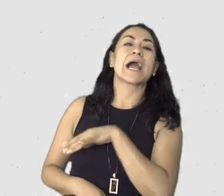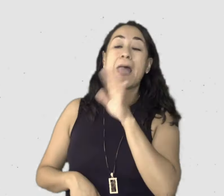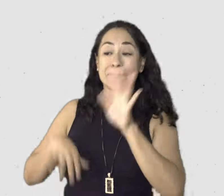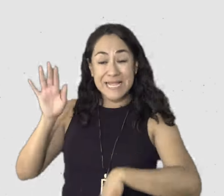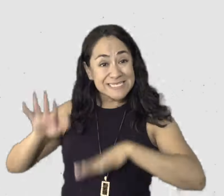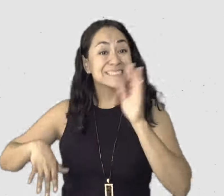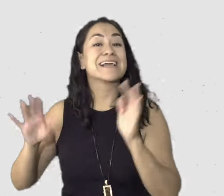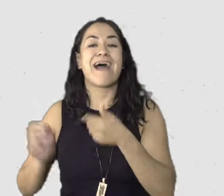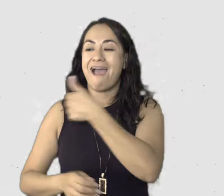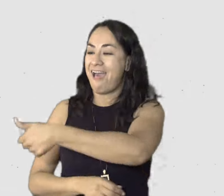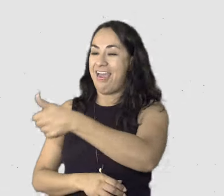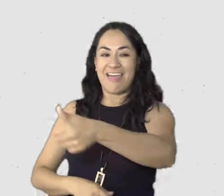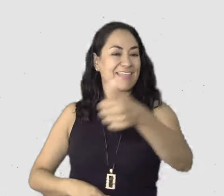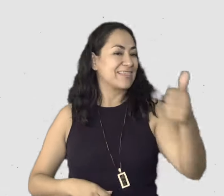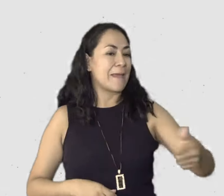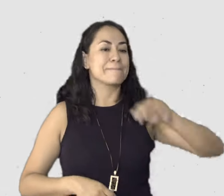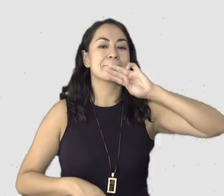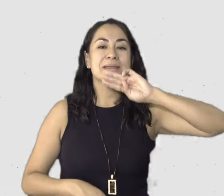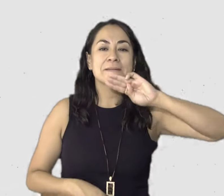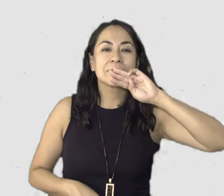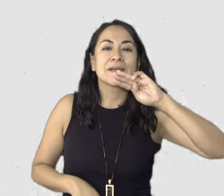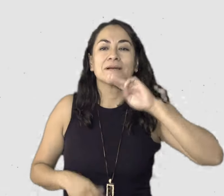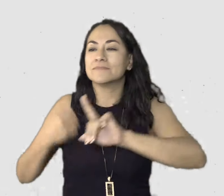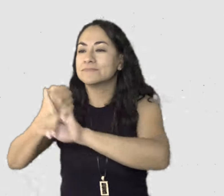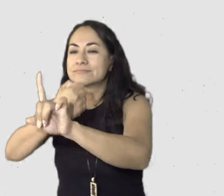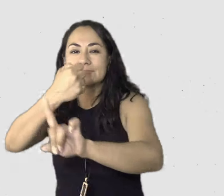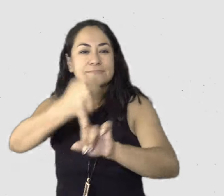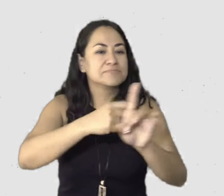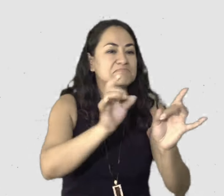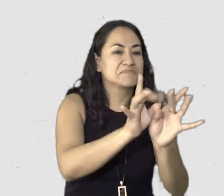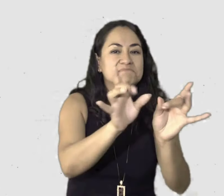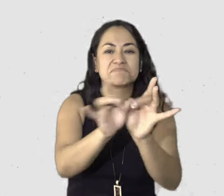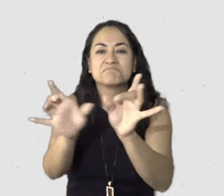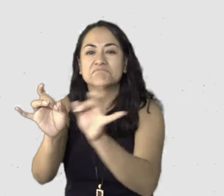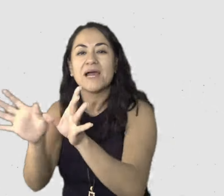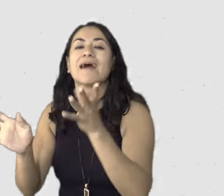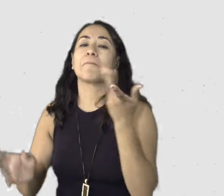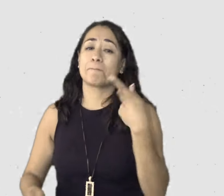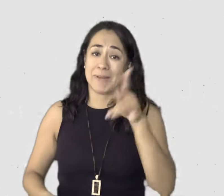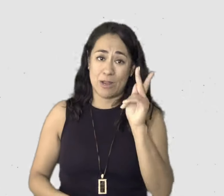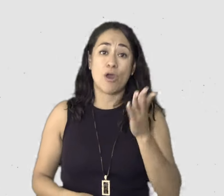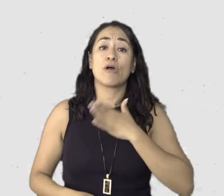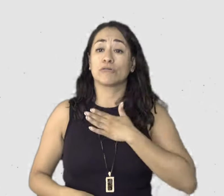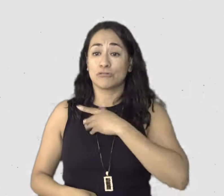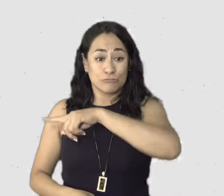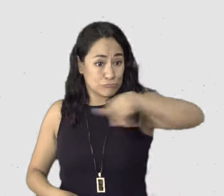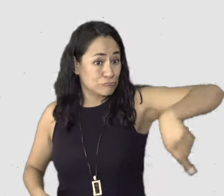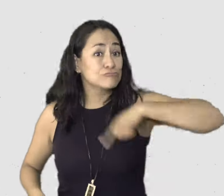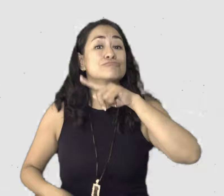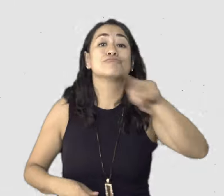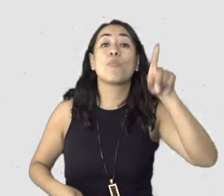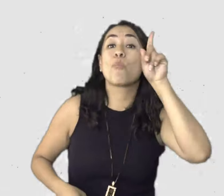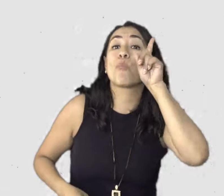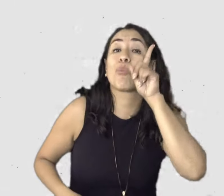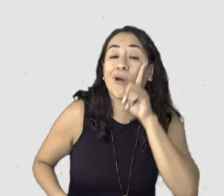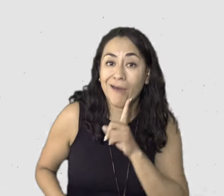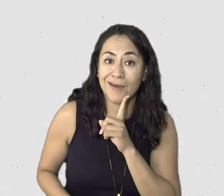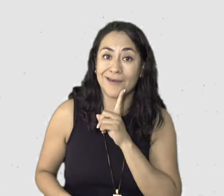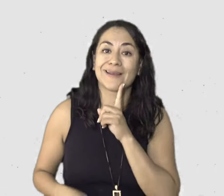mamás y compartimos ser mamás, pero cuando cambió el proceso fue cuando empezamos a compartimos como mujeres. Claro. No como mamás, o ser mamá es parte de nuestro